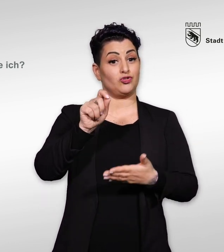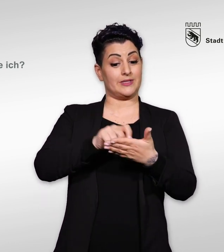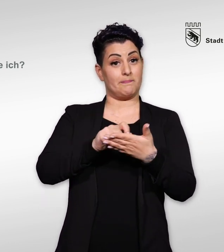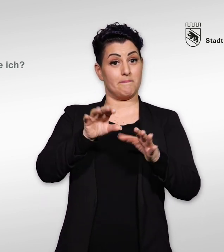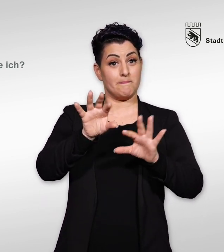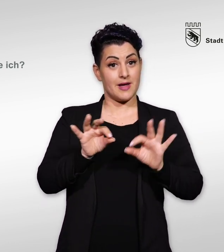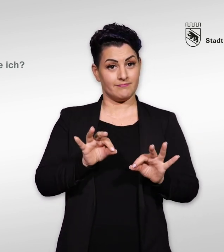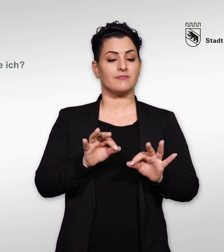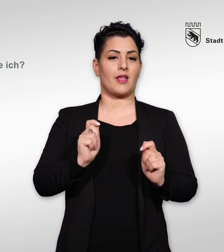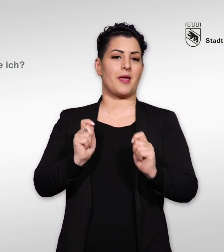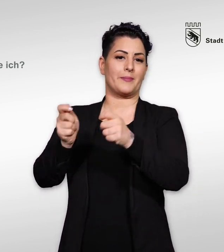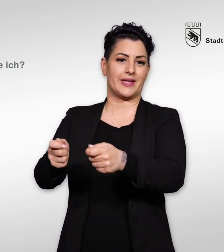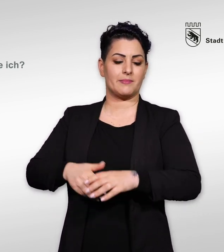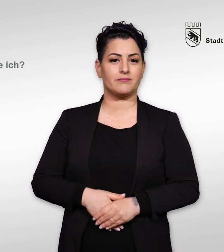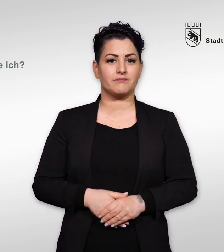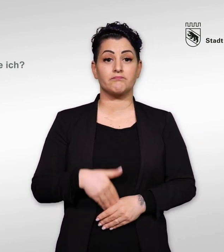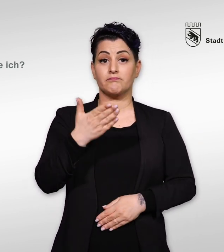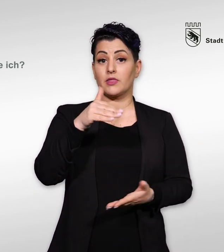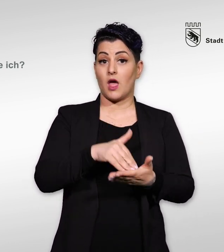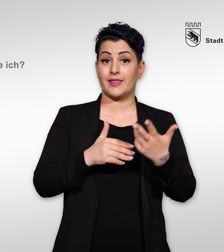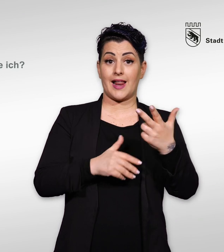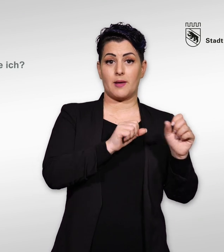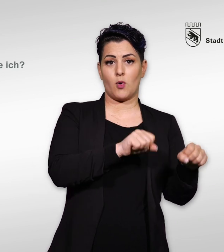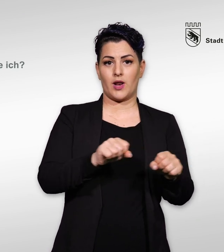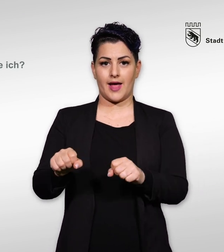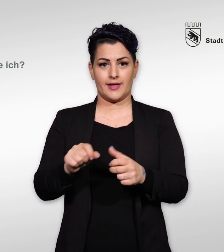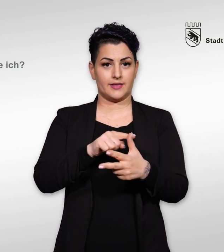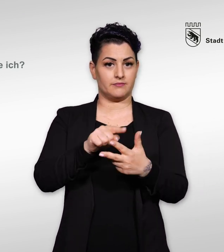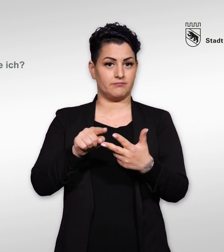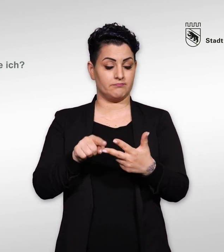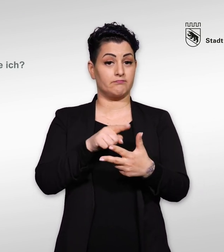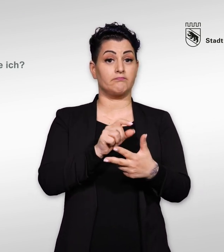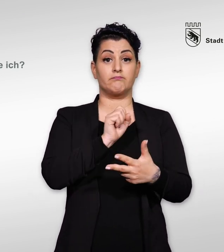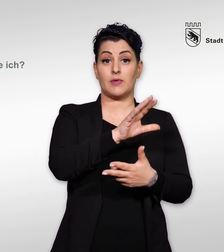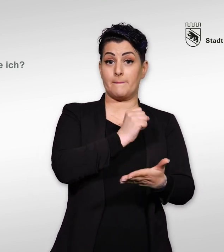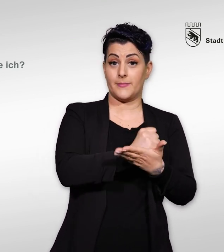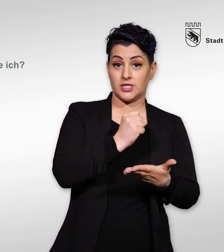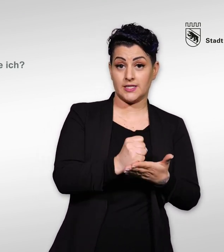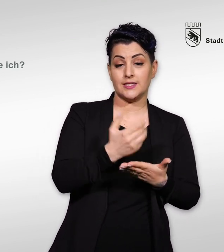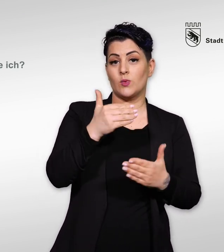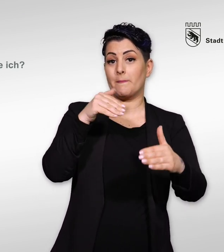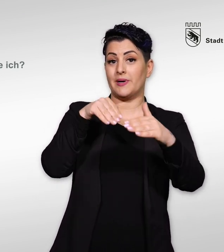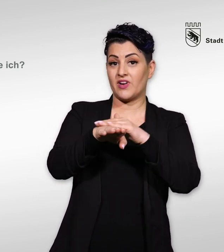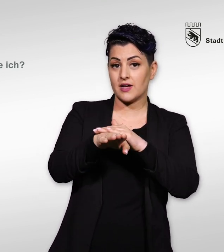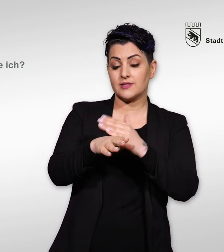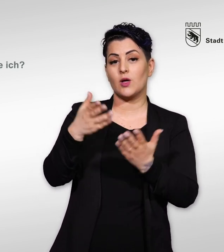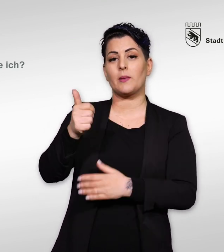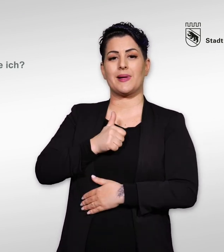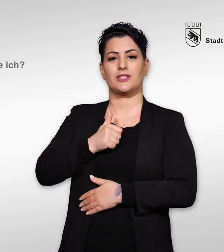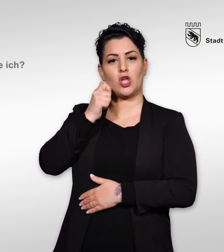Nun können Sie Ihre Stimme abgeben. Sie haben drei Möglichkeiten. Per Post, am Briefkasten oder persönlich